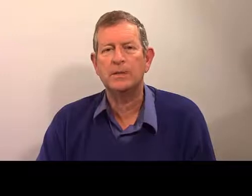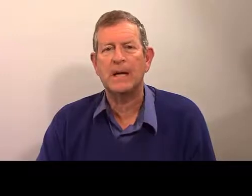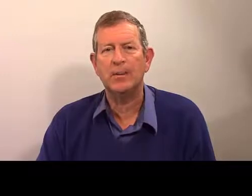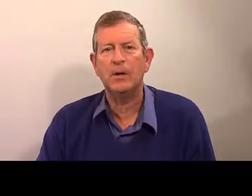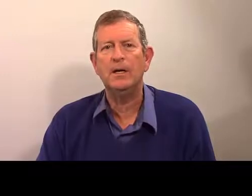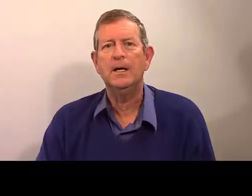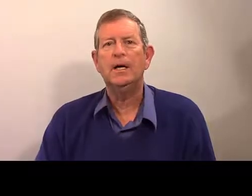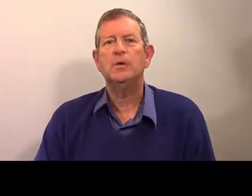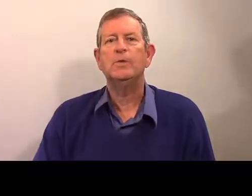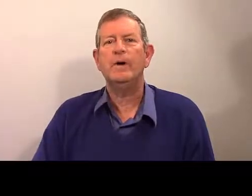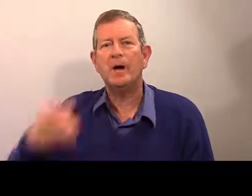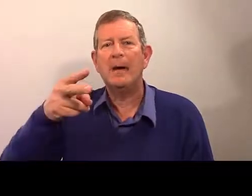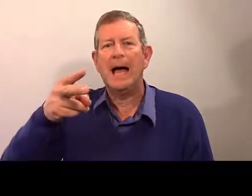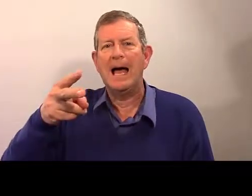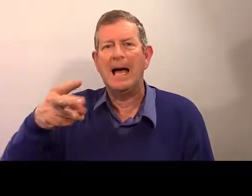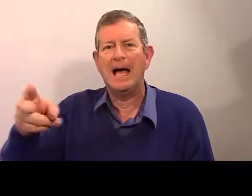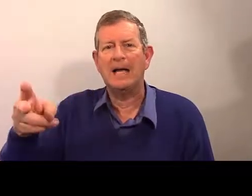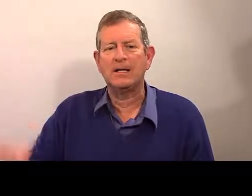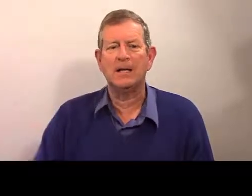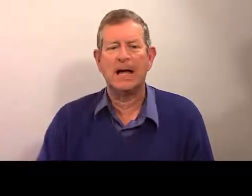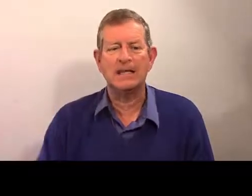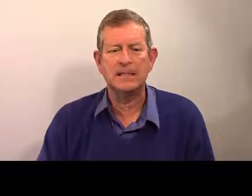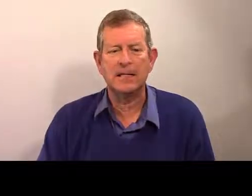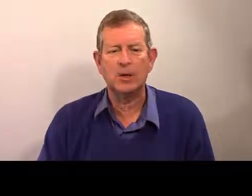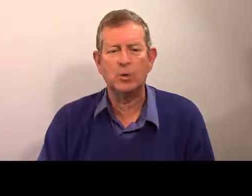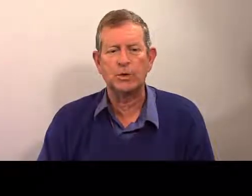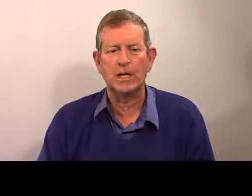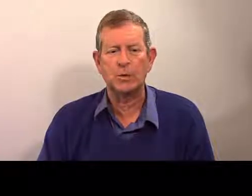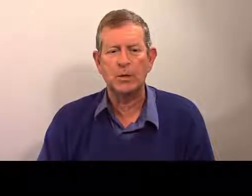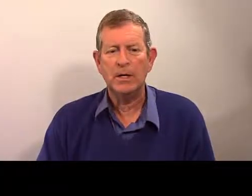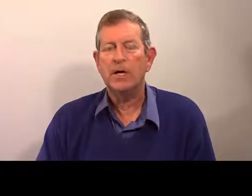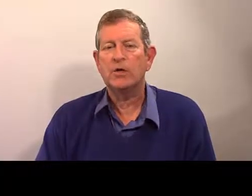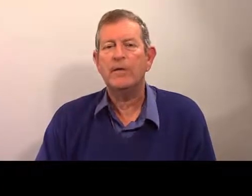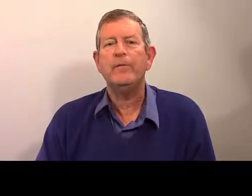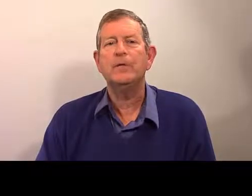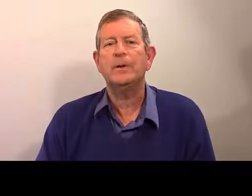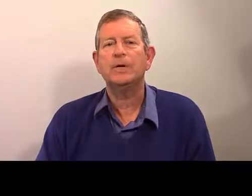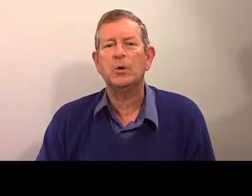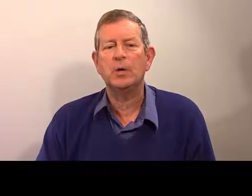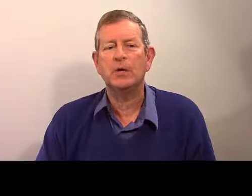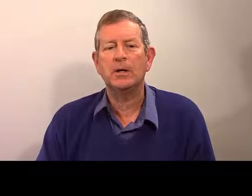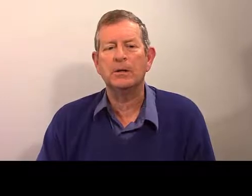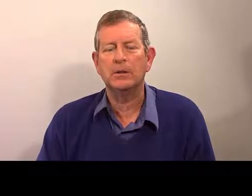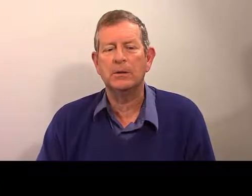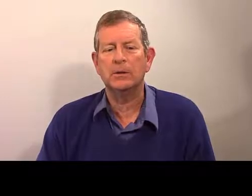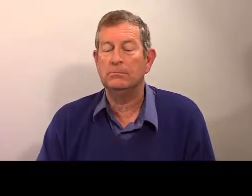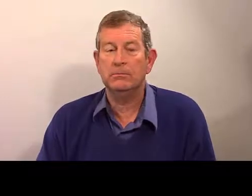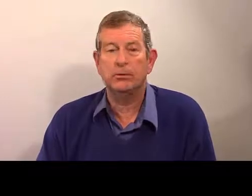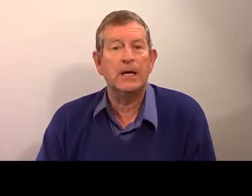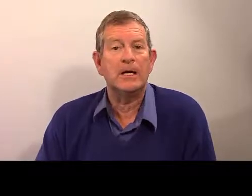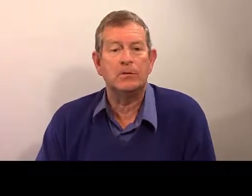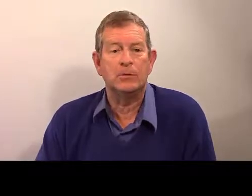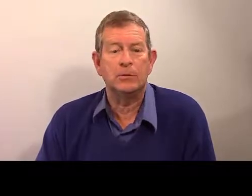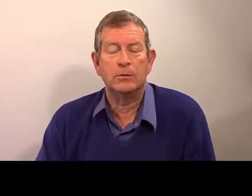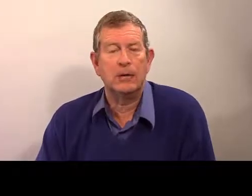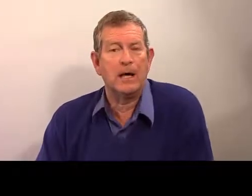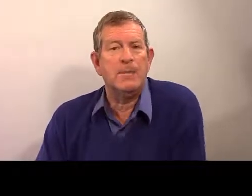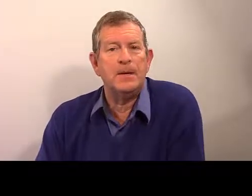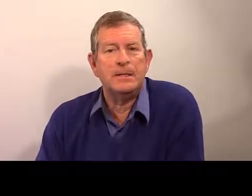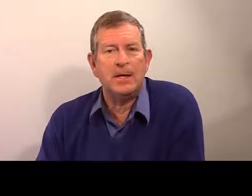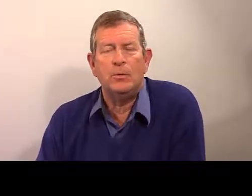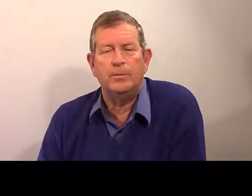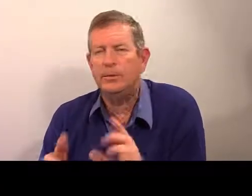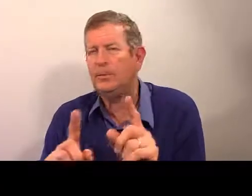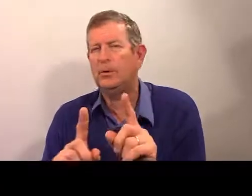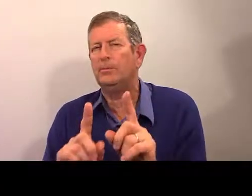le symbole du verbe être ainsi que les conjugaisons. Je vais vous demander donc de les